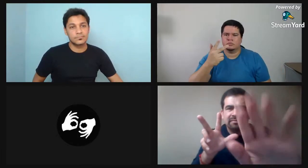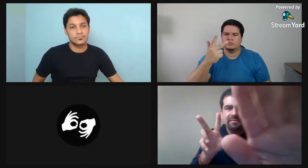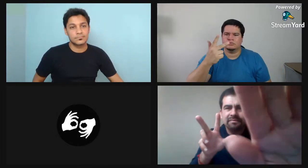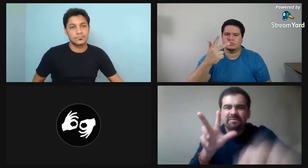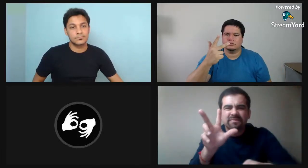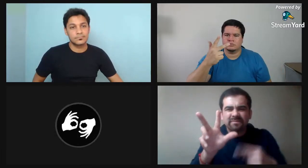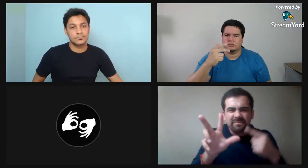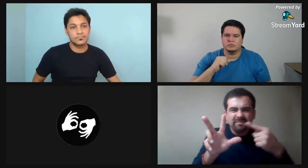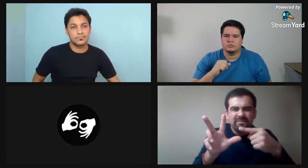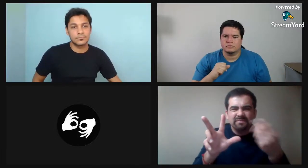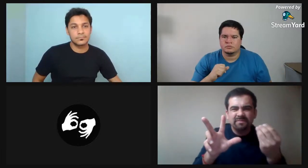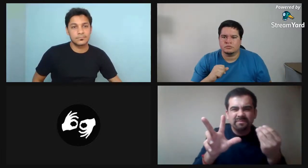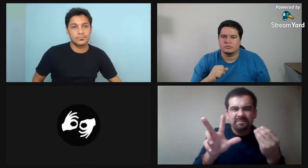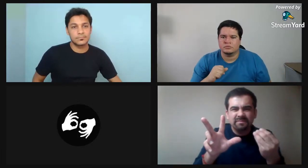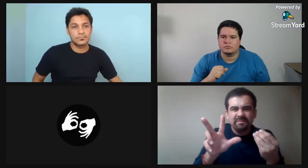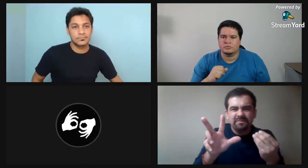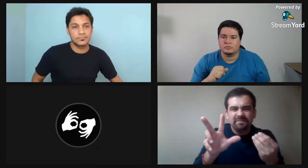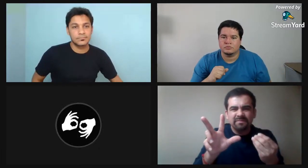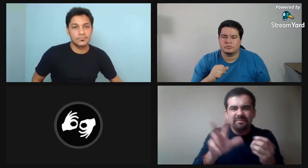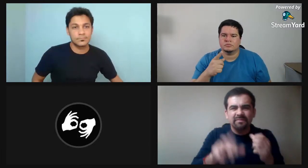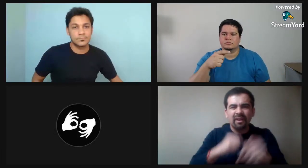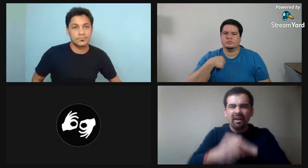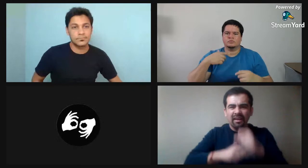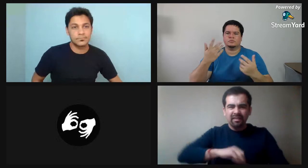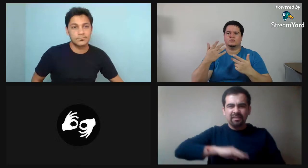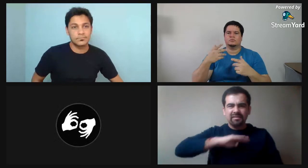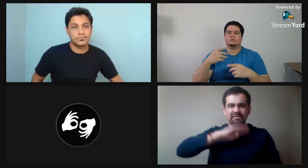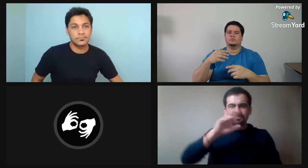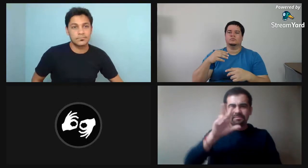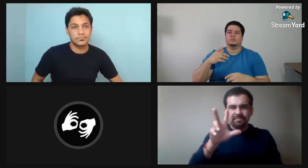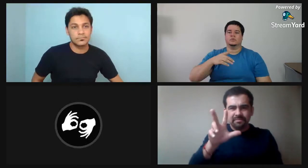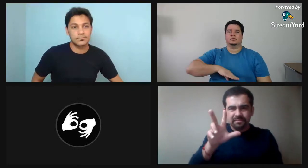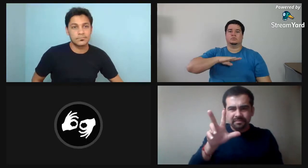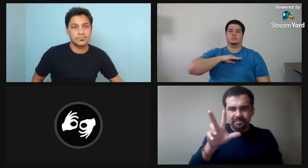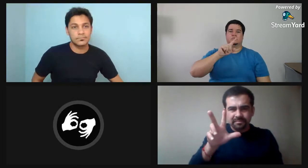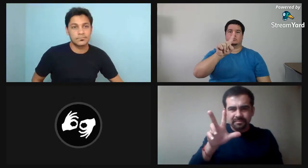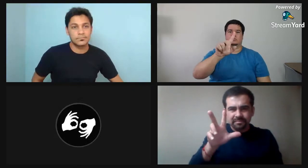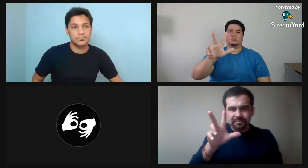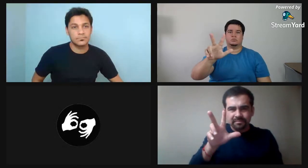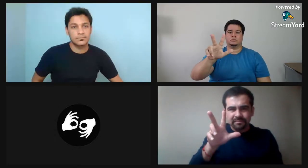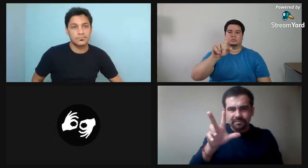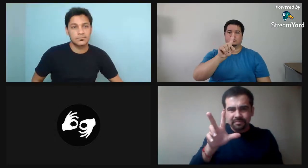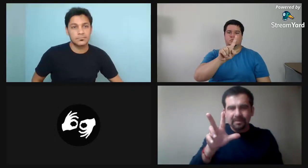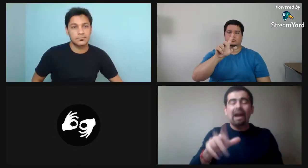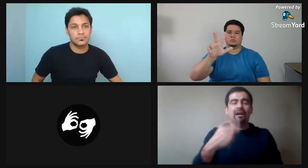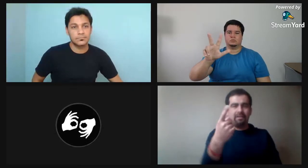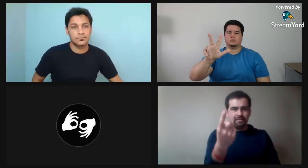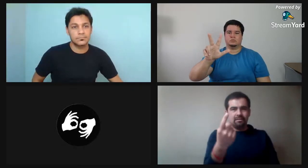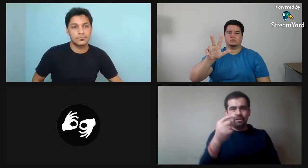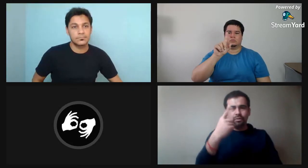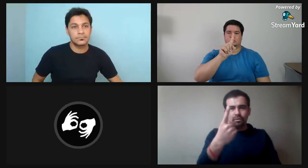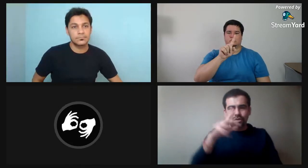A ver. ¿Ocho qué? ¿O tres qué? ¿Cuántos años? Ah, 13.